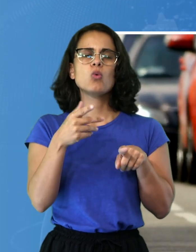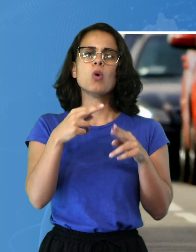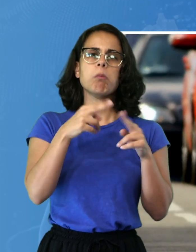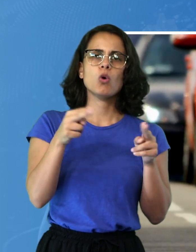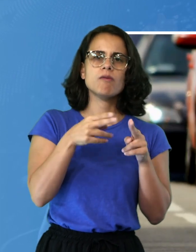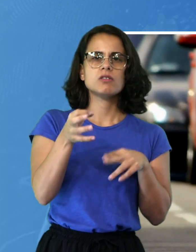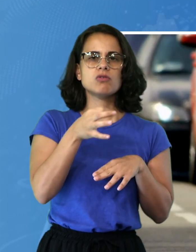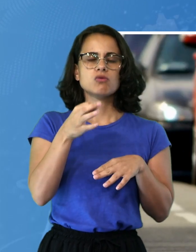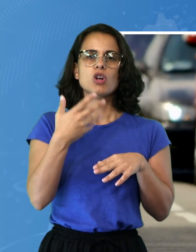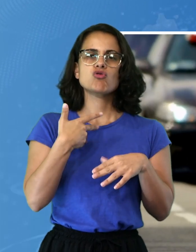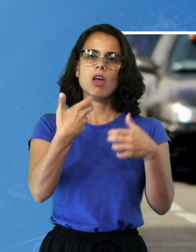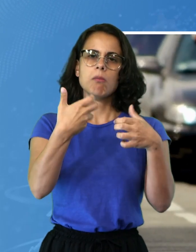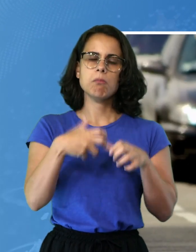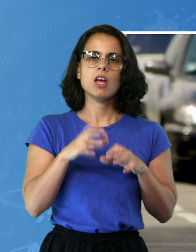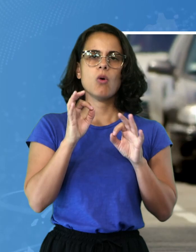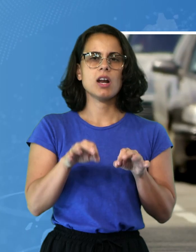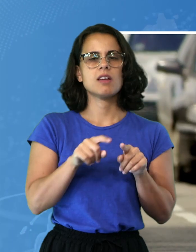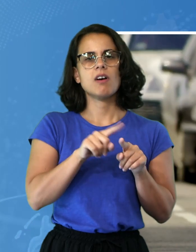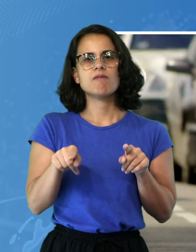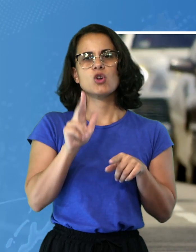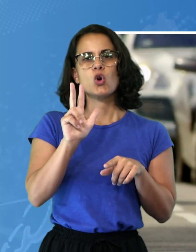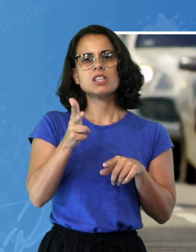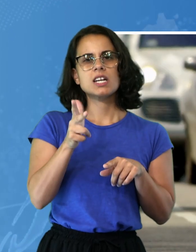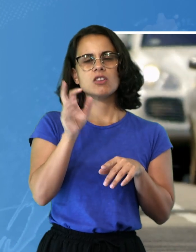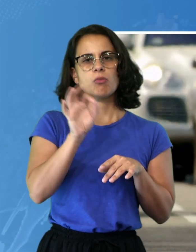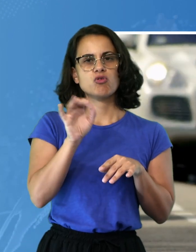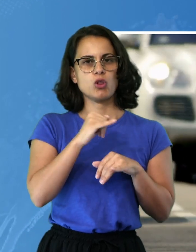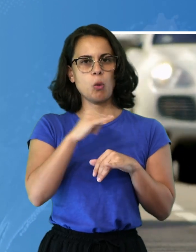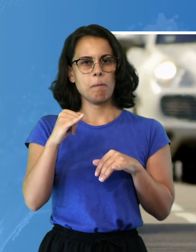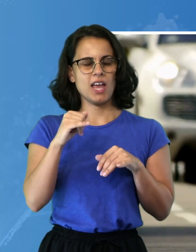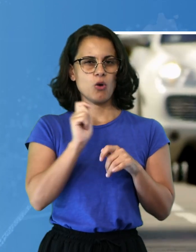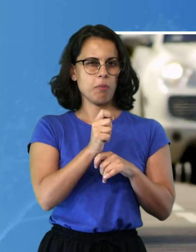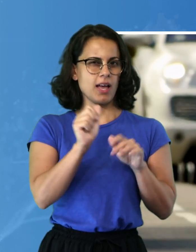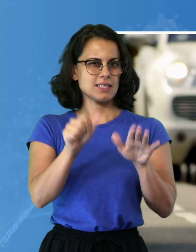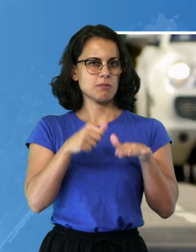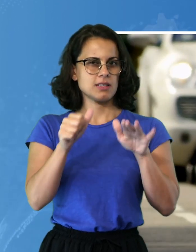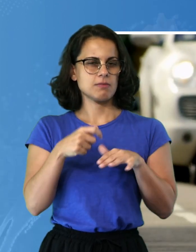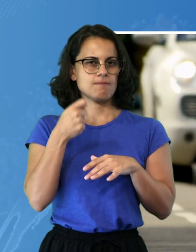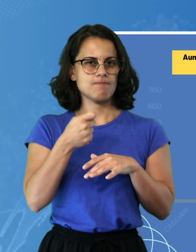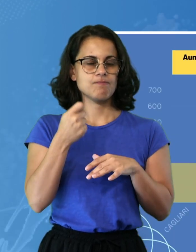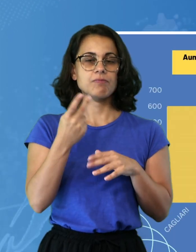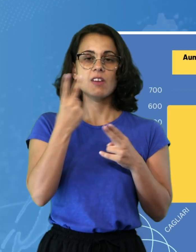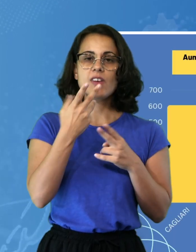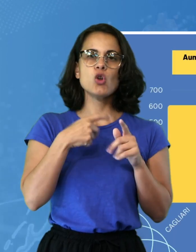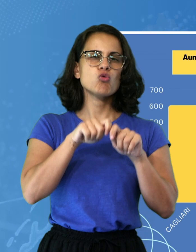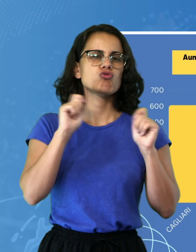riduzioni fino al 13% su base semestrale. Nonostante gli aumenti generalizzati le differenze tra le province sono evidenti.